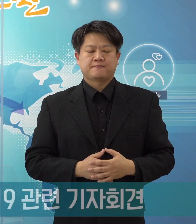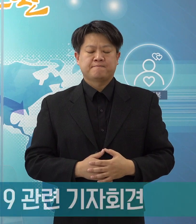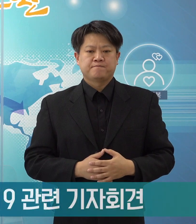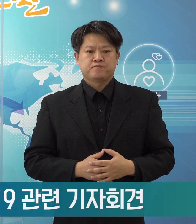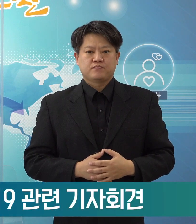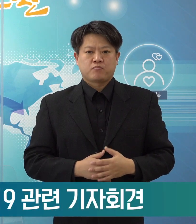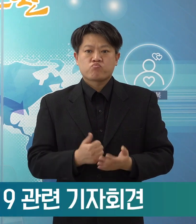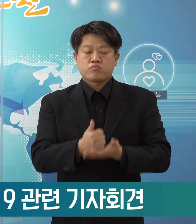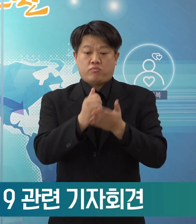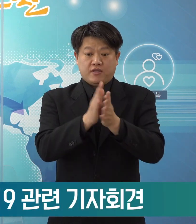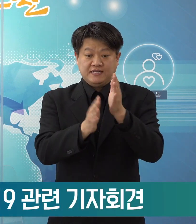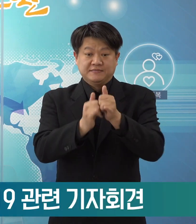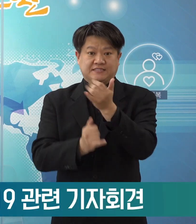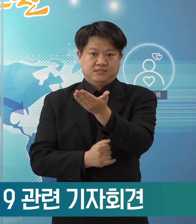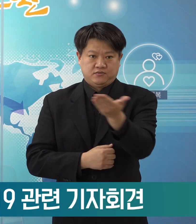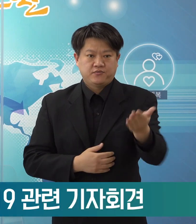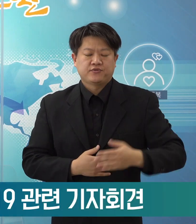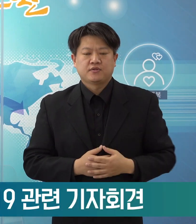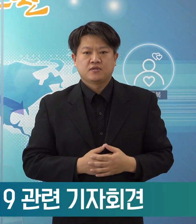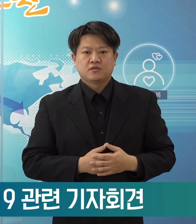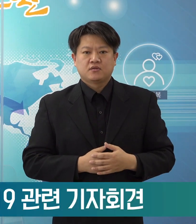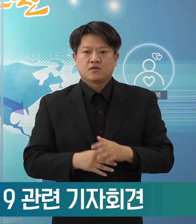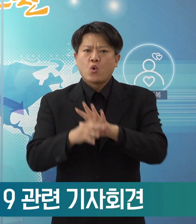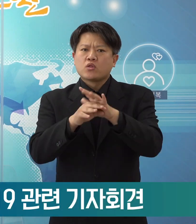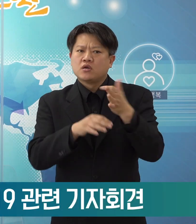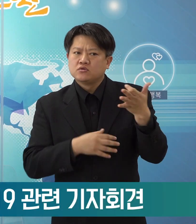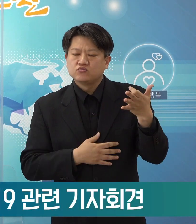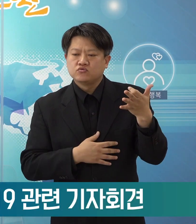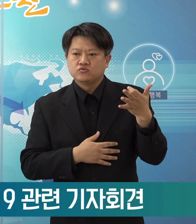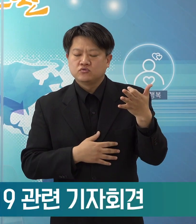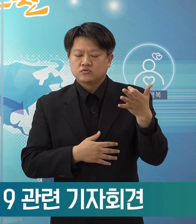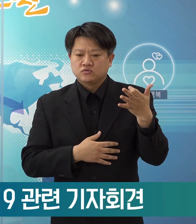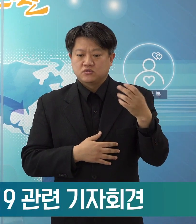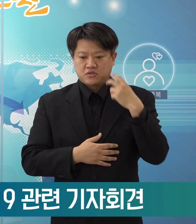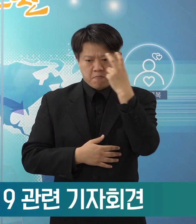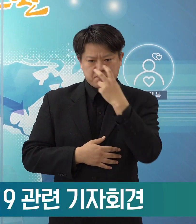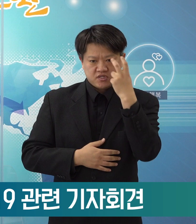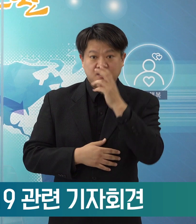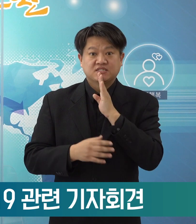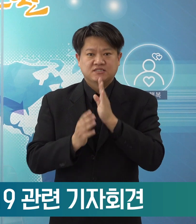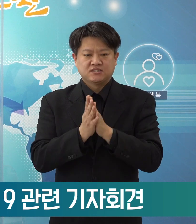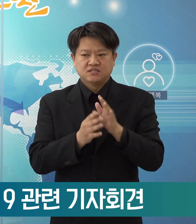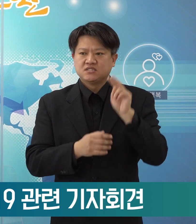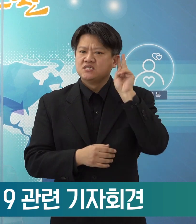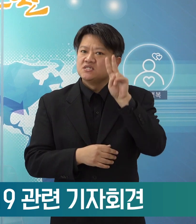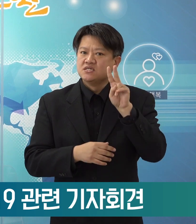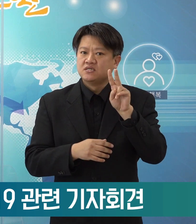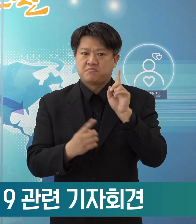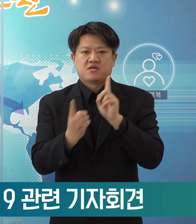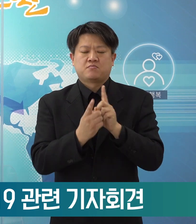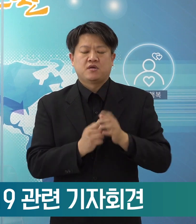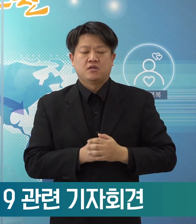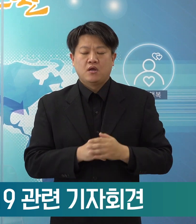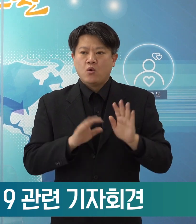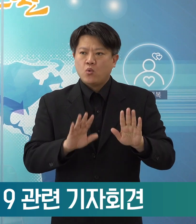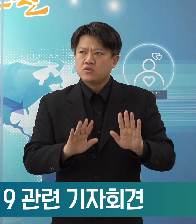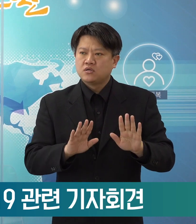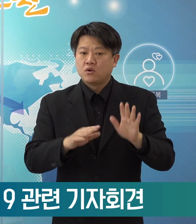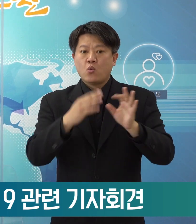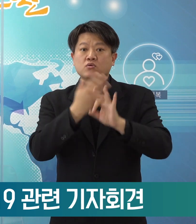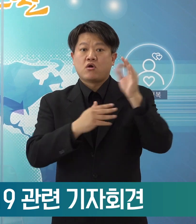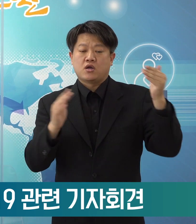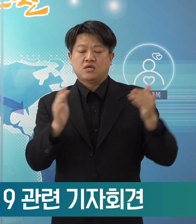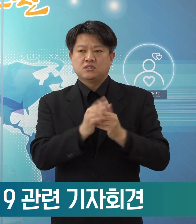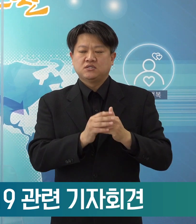존경하는 시민 여러분, 코로나19 진단검사 시행 이틀째입니다. 오늘 오전까지